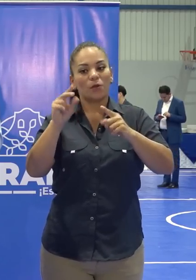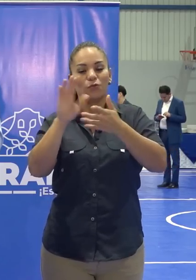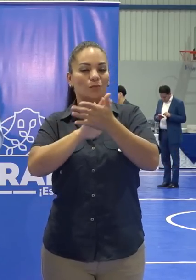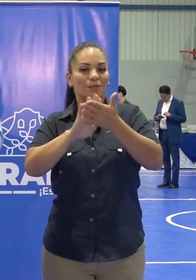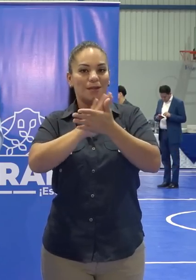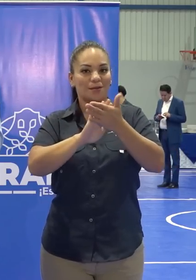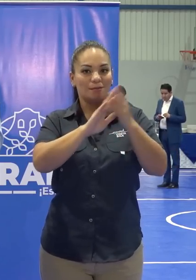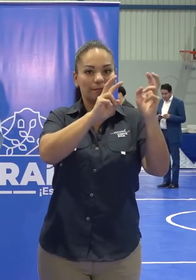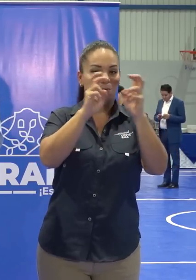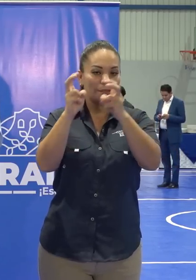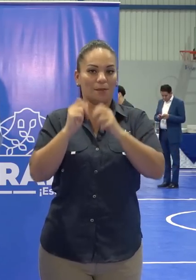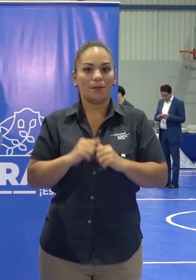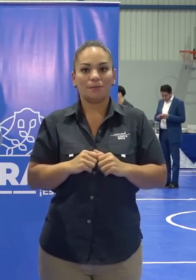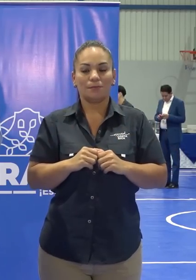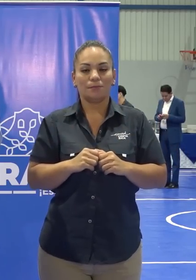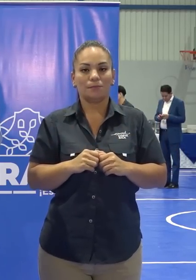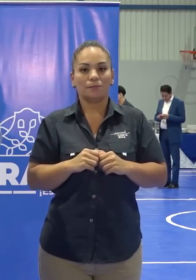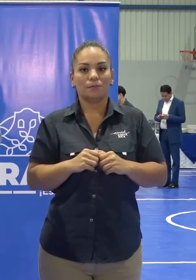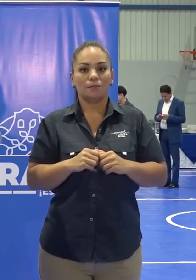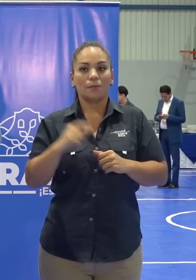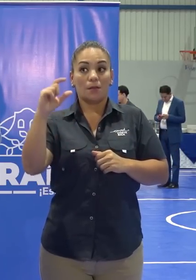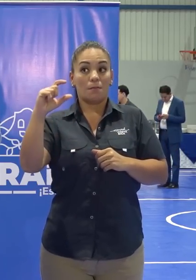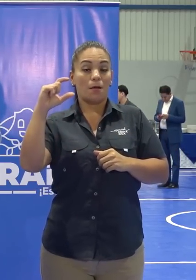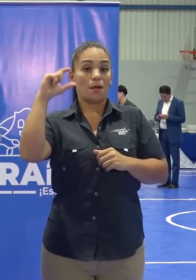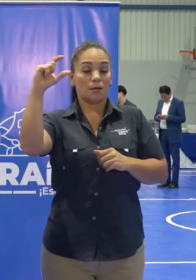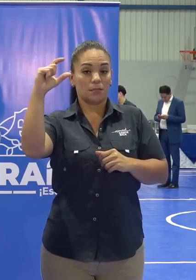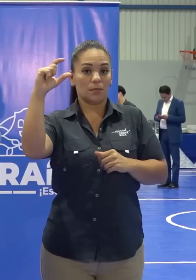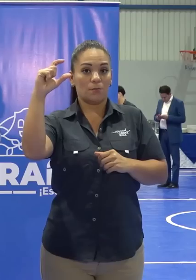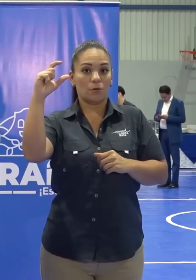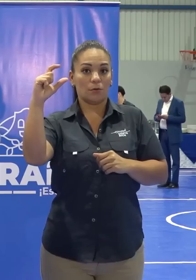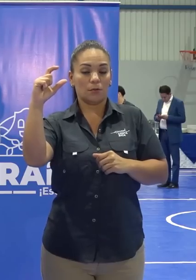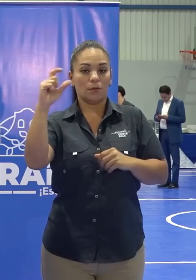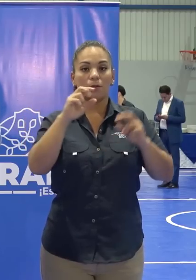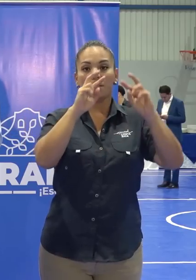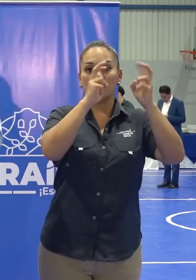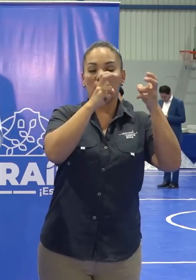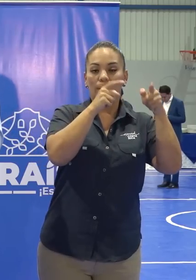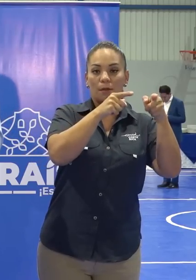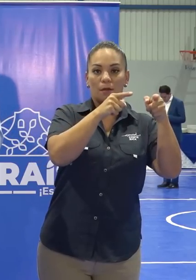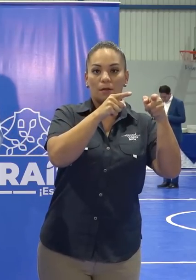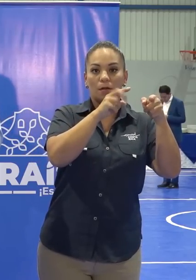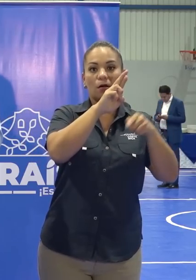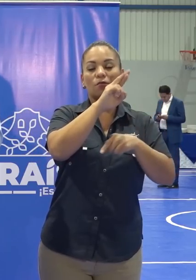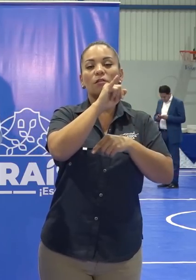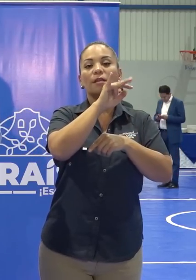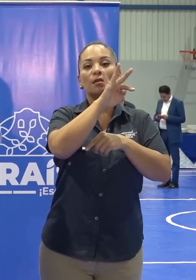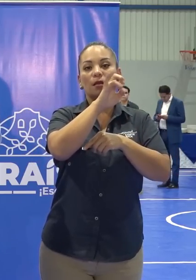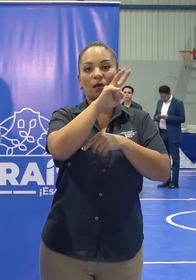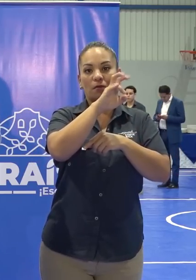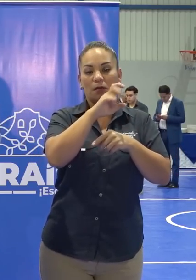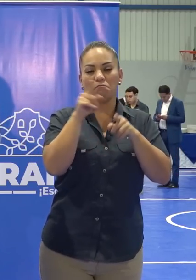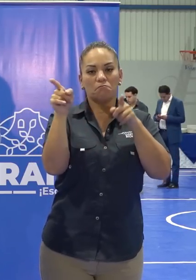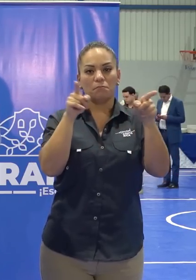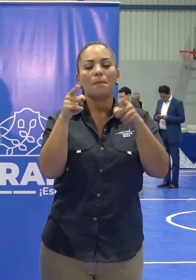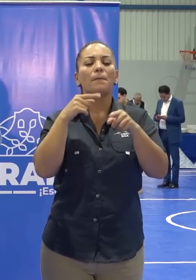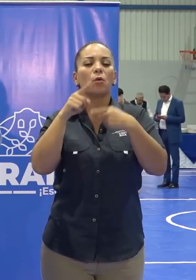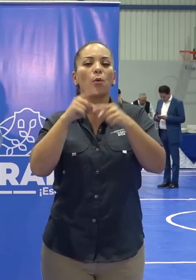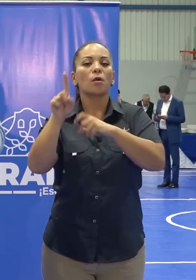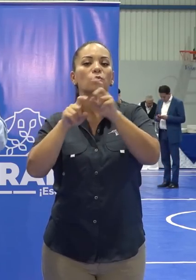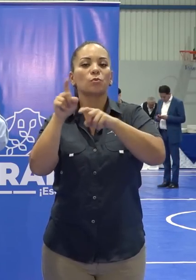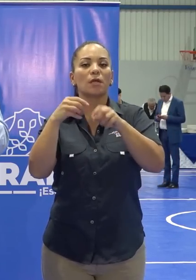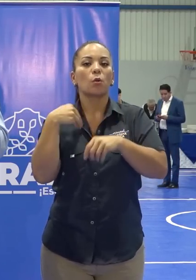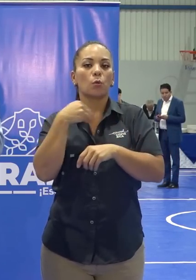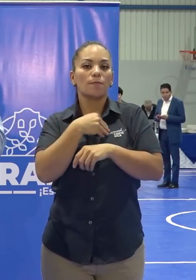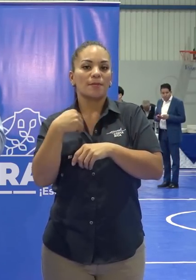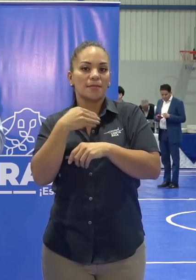cosas. Entonces, el marchamo y el tema de la revisión. Pero lo voy a consultar con los